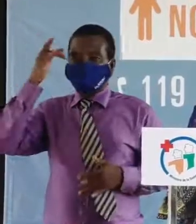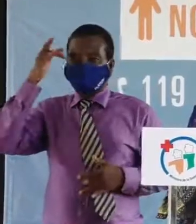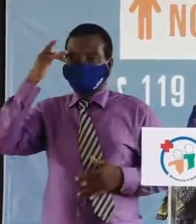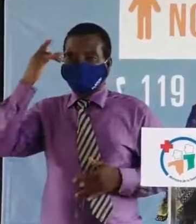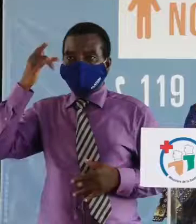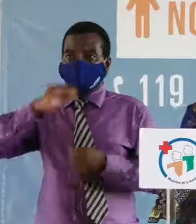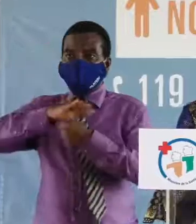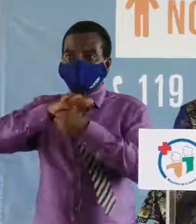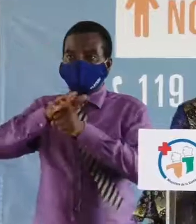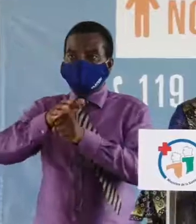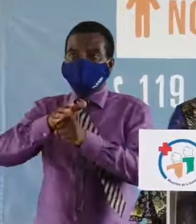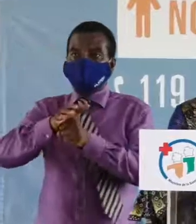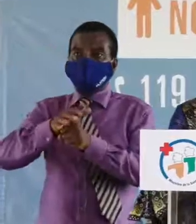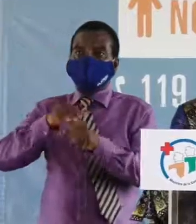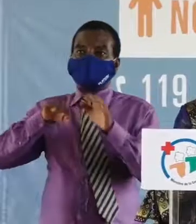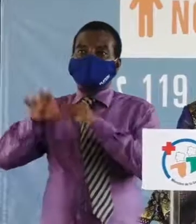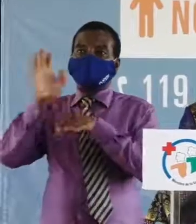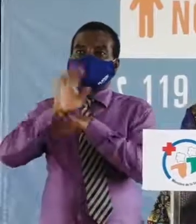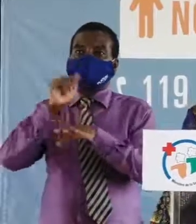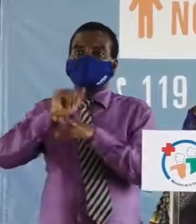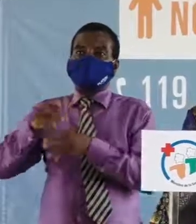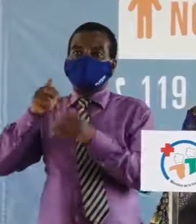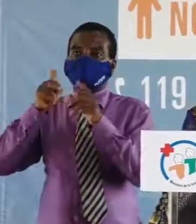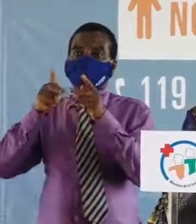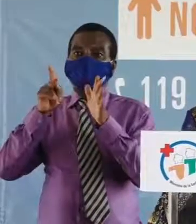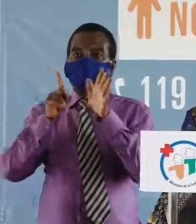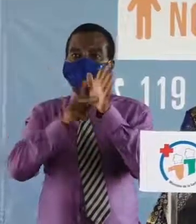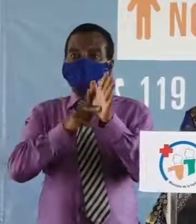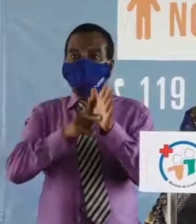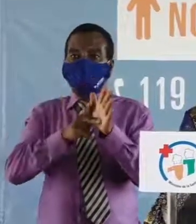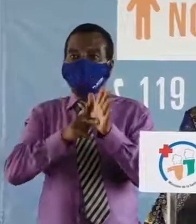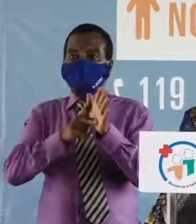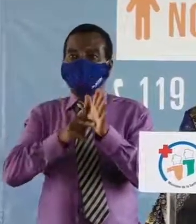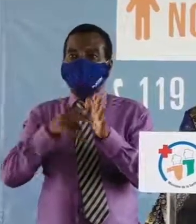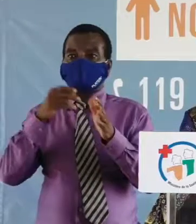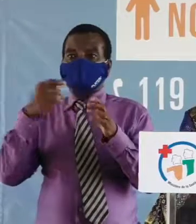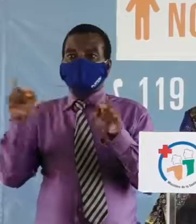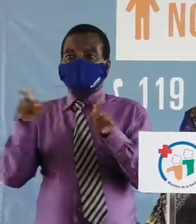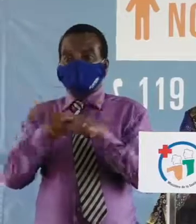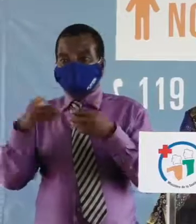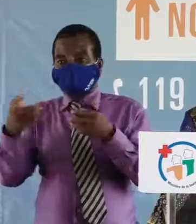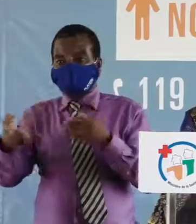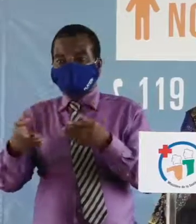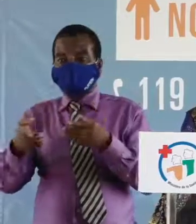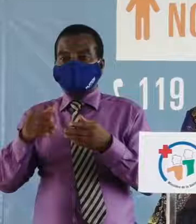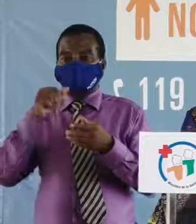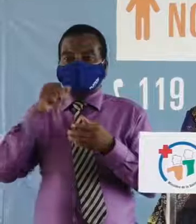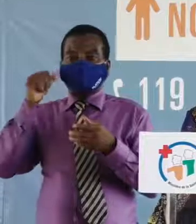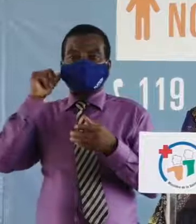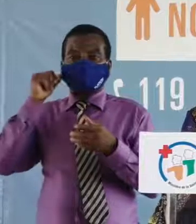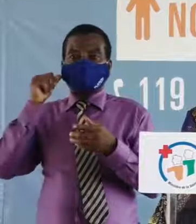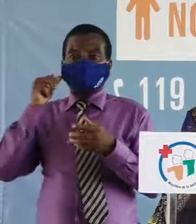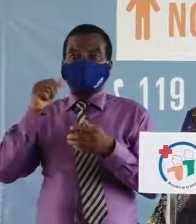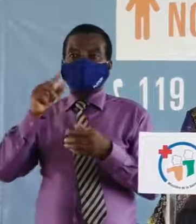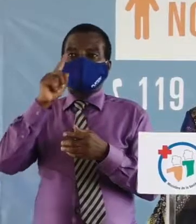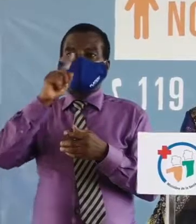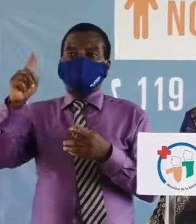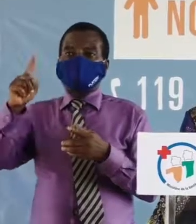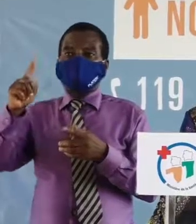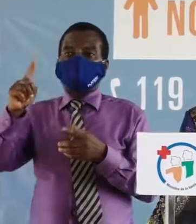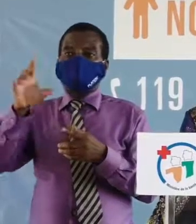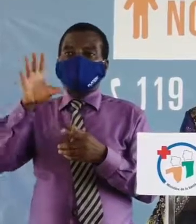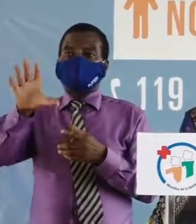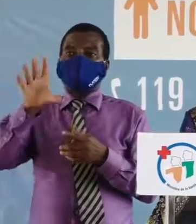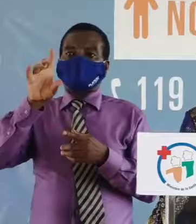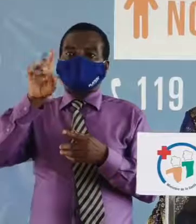coronavirus ou COVID-19 en Côte d'Ivoire se présentait comme suit à la date d'hier 4 juin 2020. 152